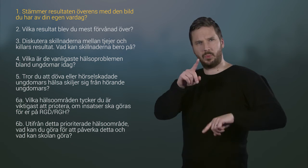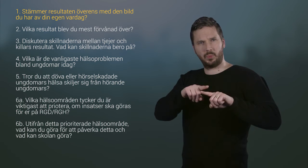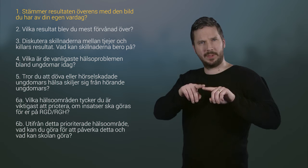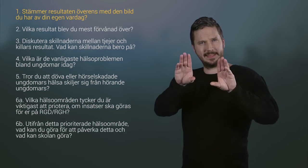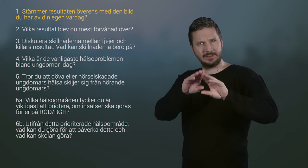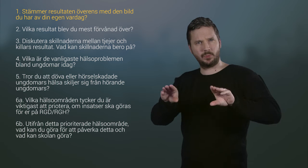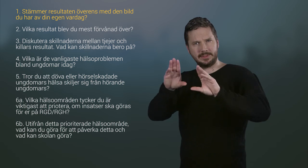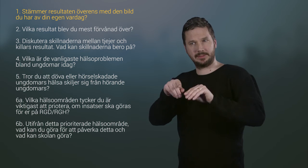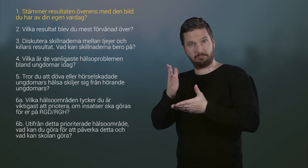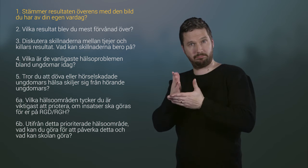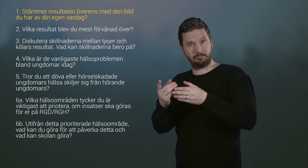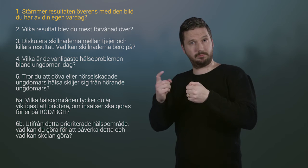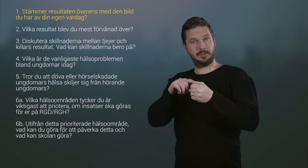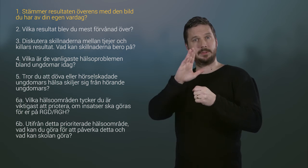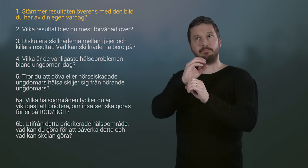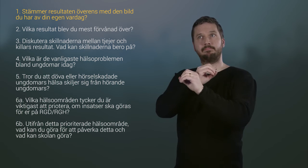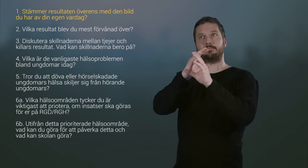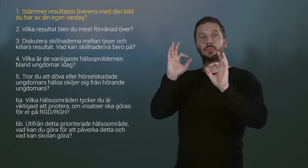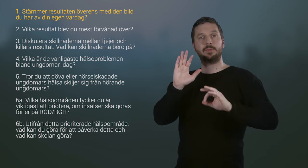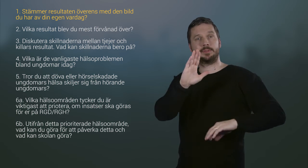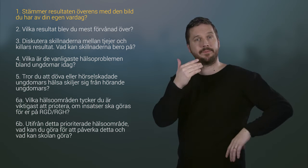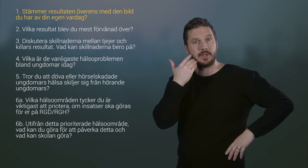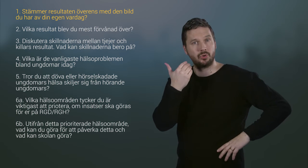Stämmer resultaten överens med den bild du har av din egen vardag?